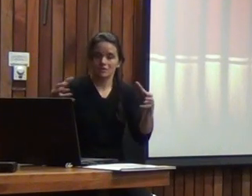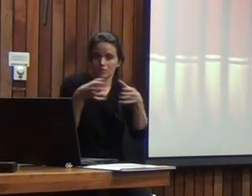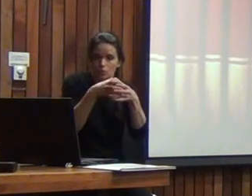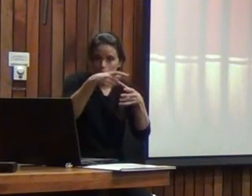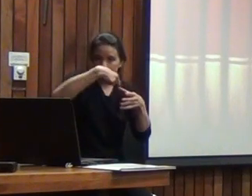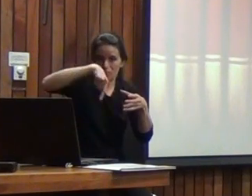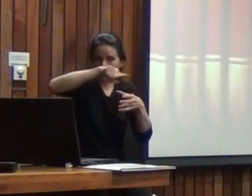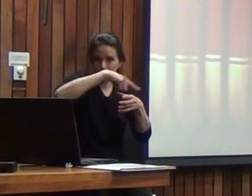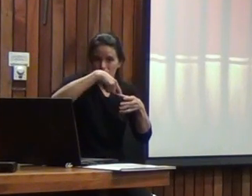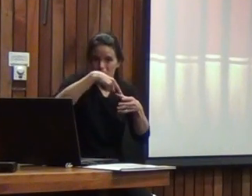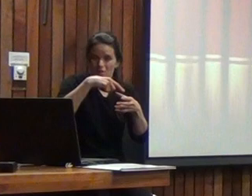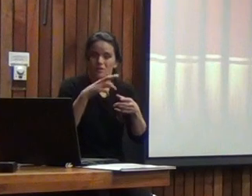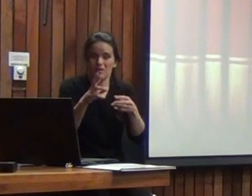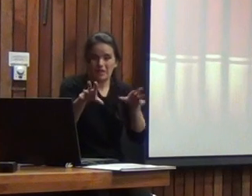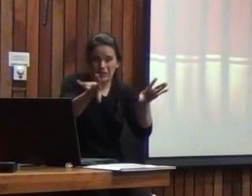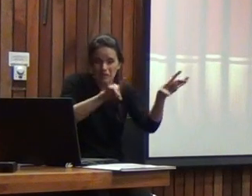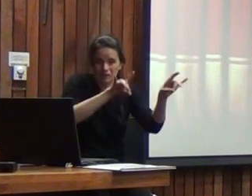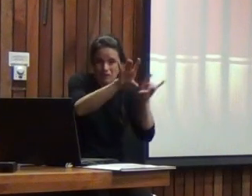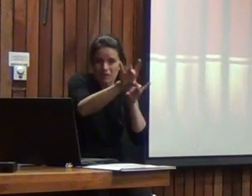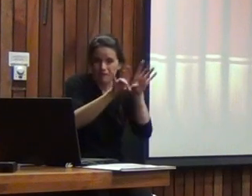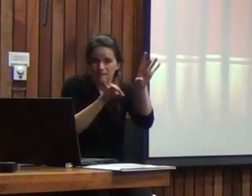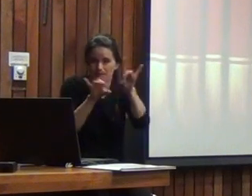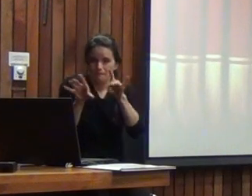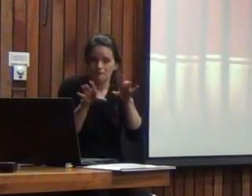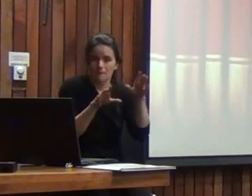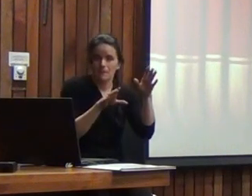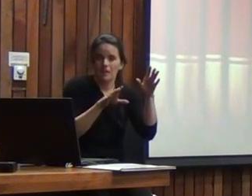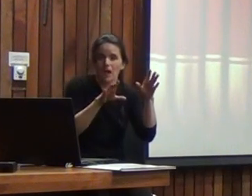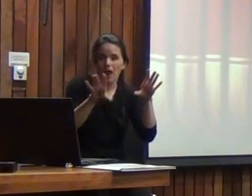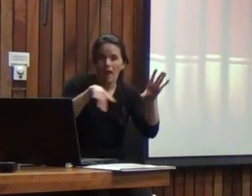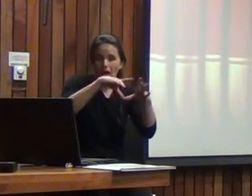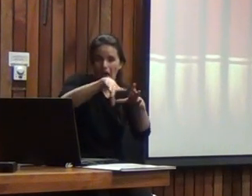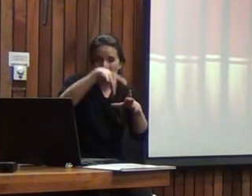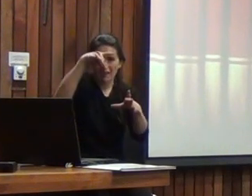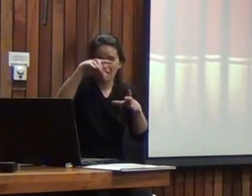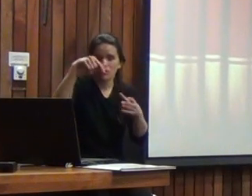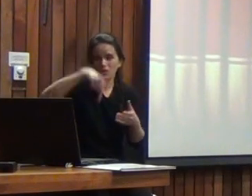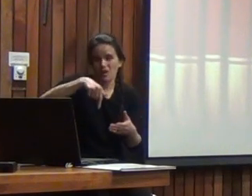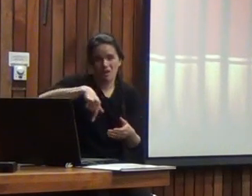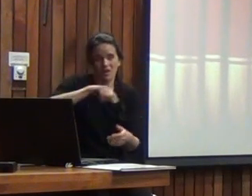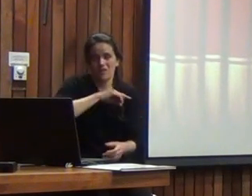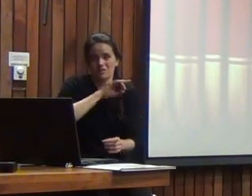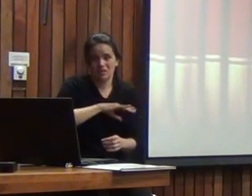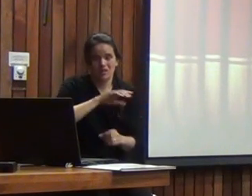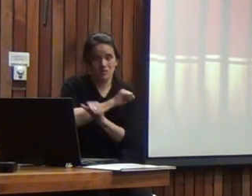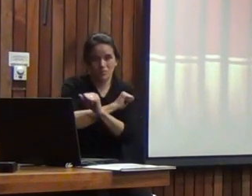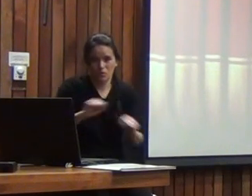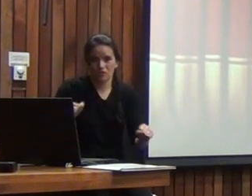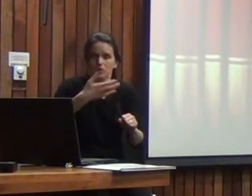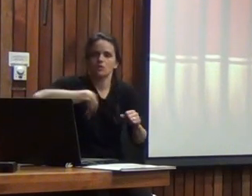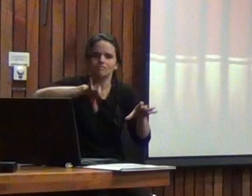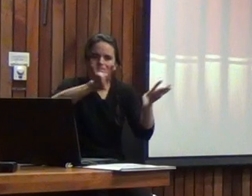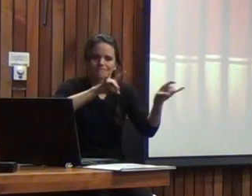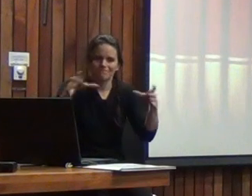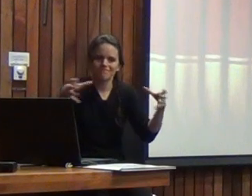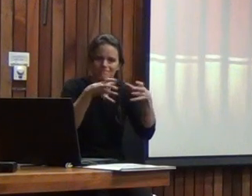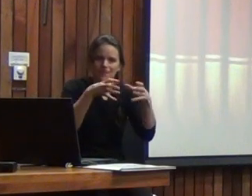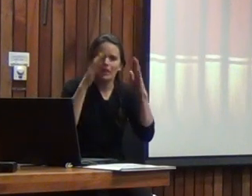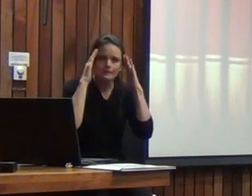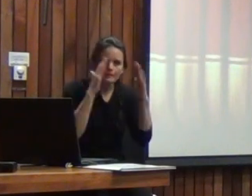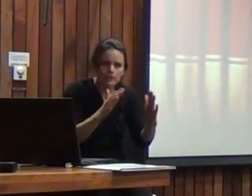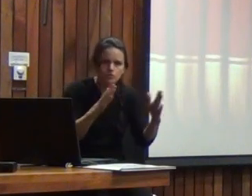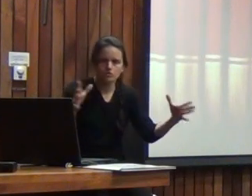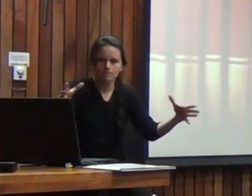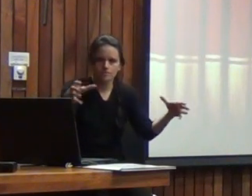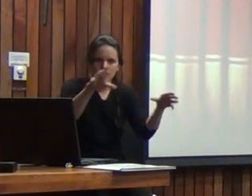como hacen los sociólogos de una muestra estratificada aleatoria porque eso en Chile es imposible nosotros la verdad es que hicimos una muestra certificada intencionada